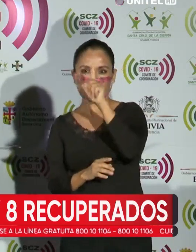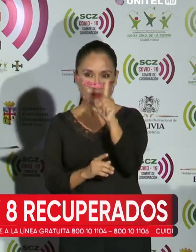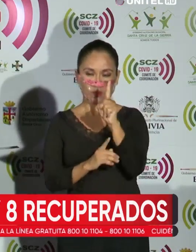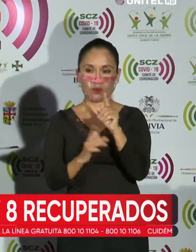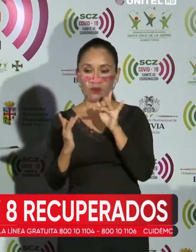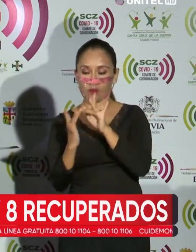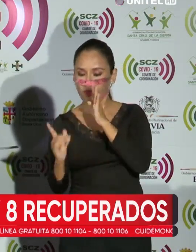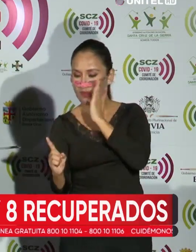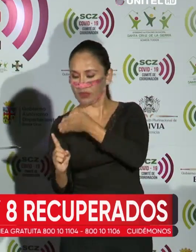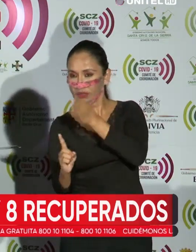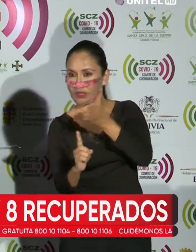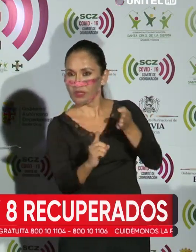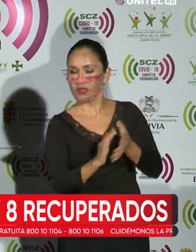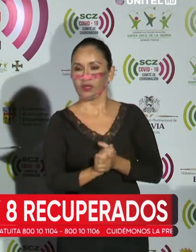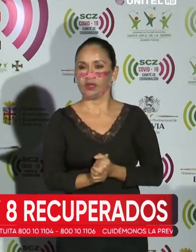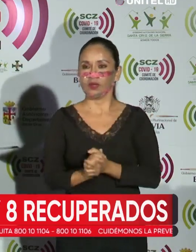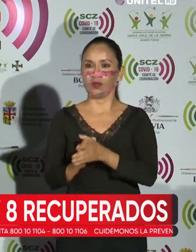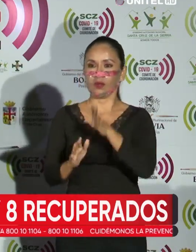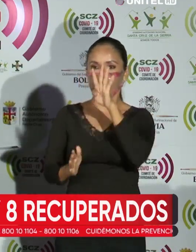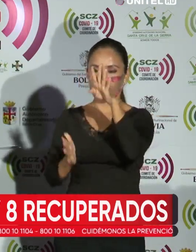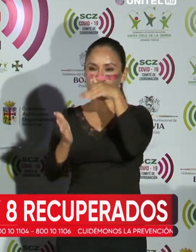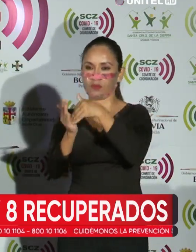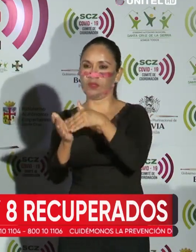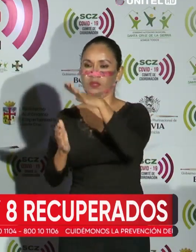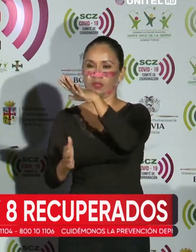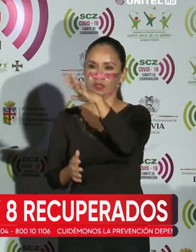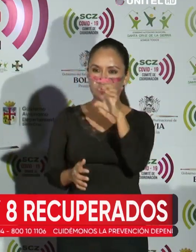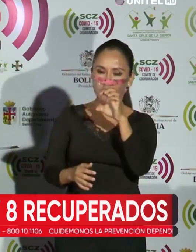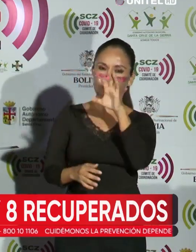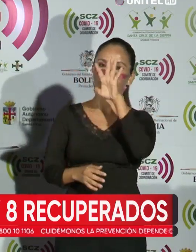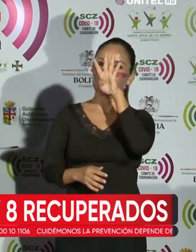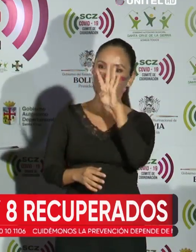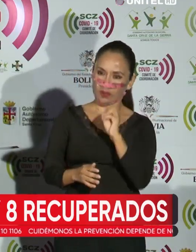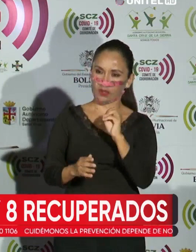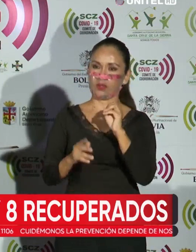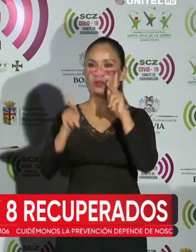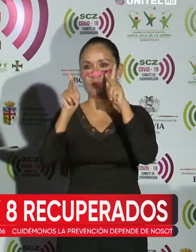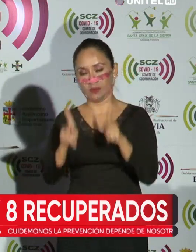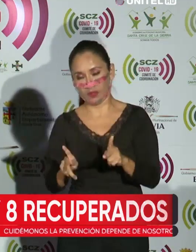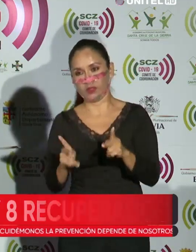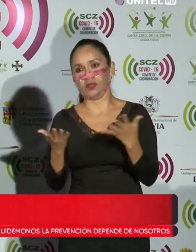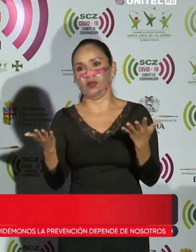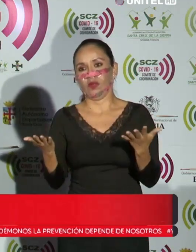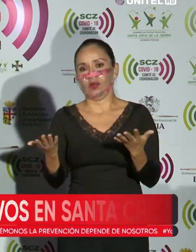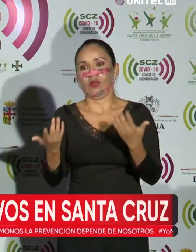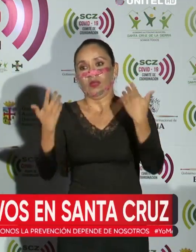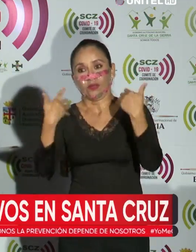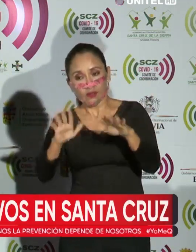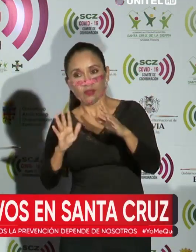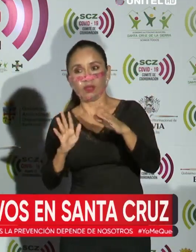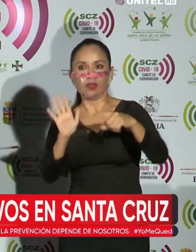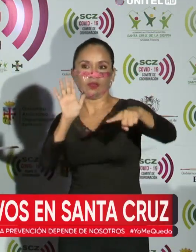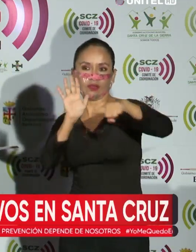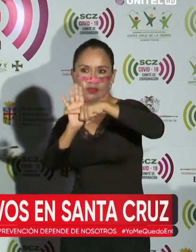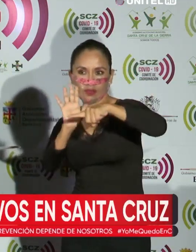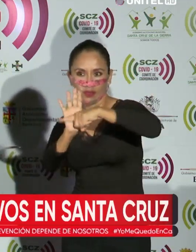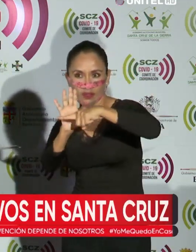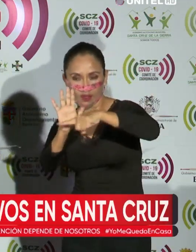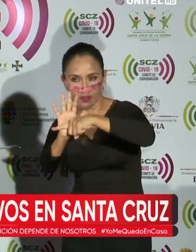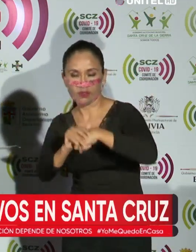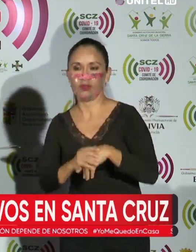contactos directos 4.540, personas que han dado negativos